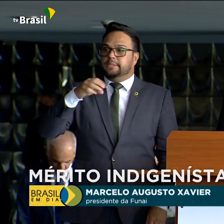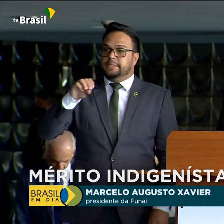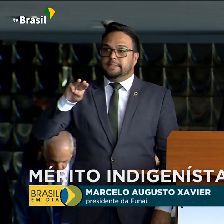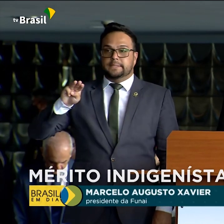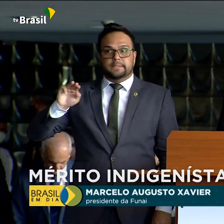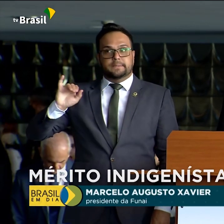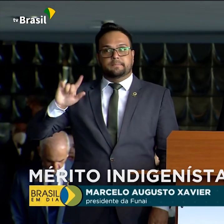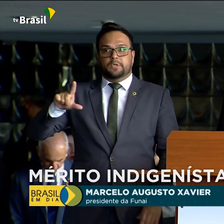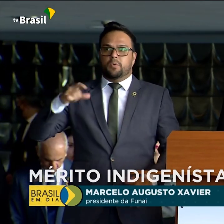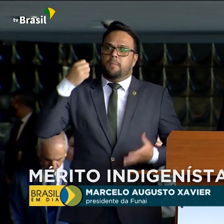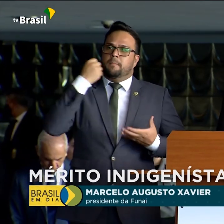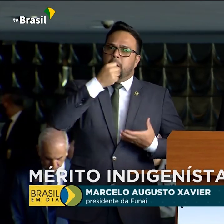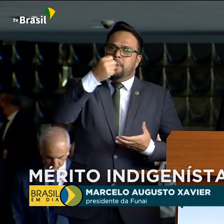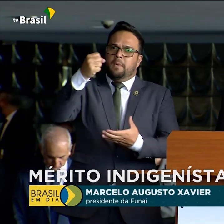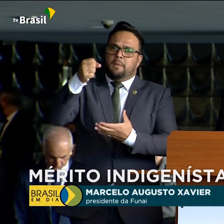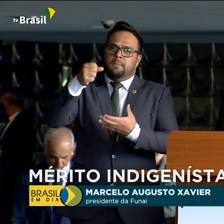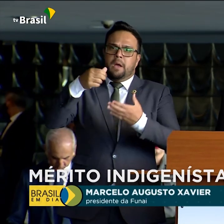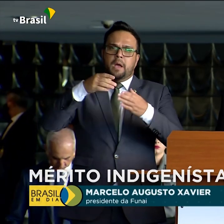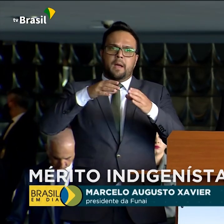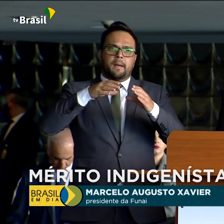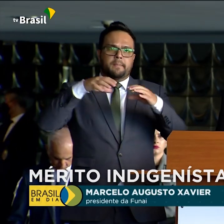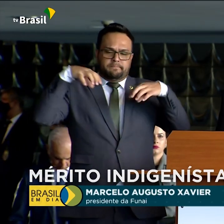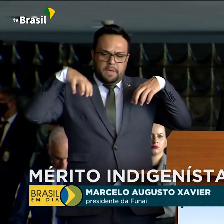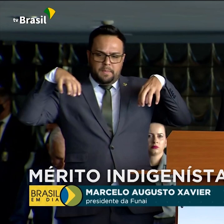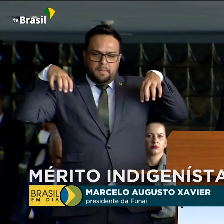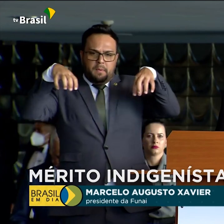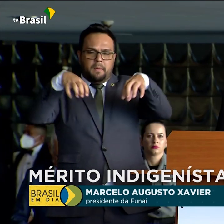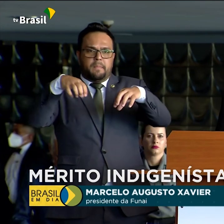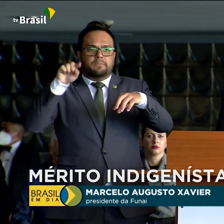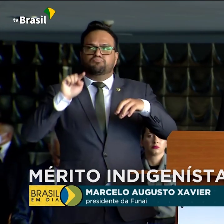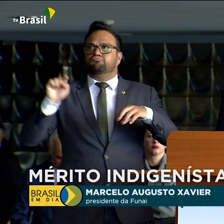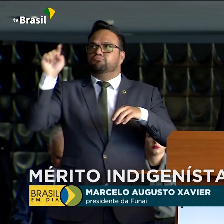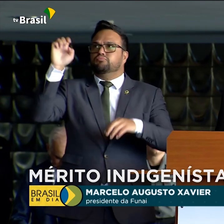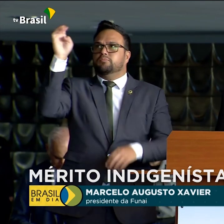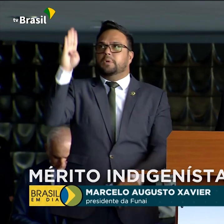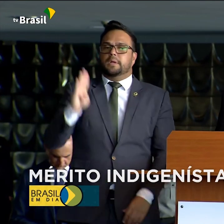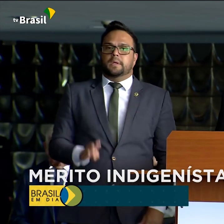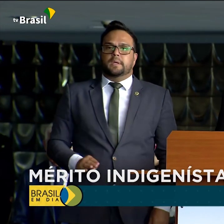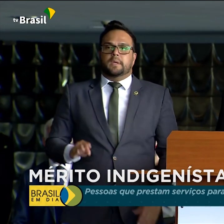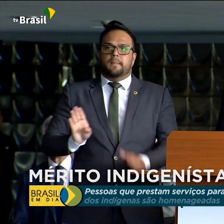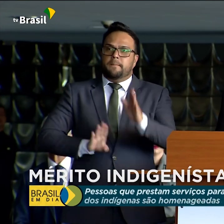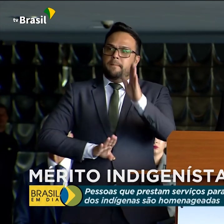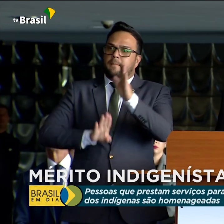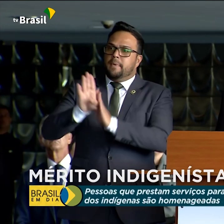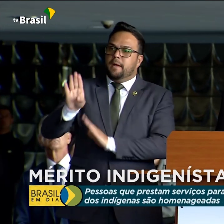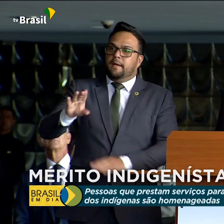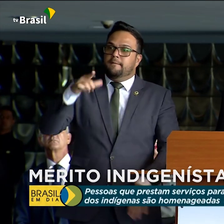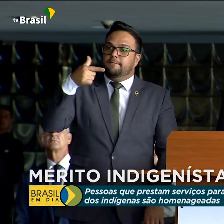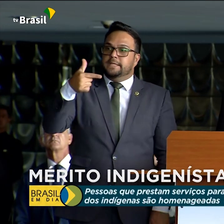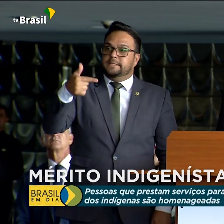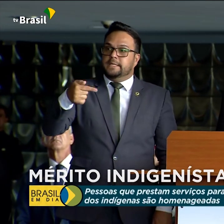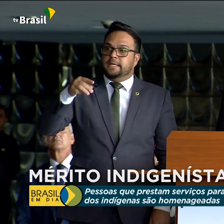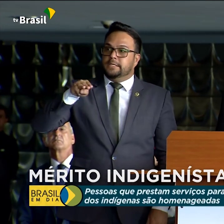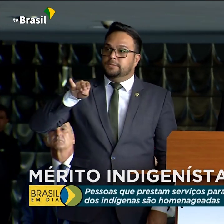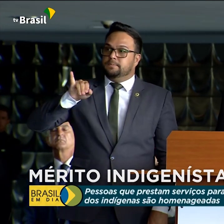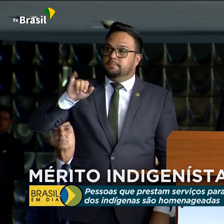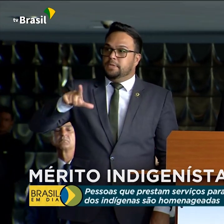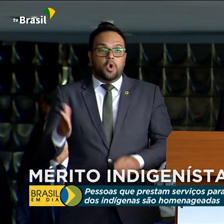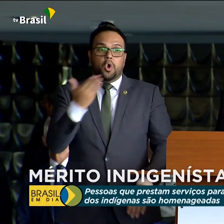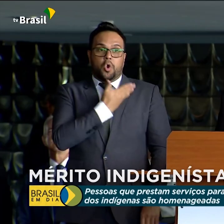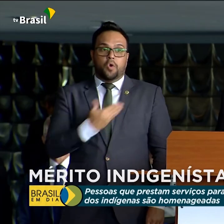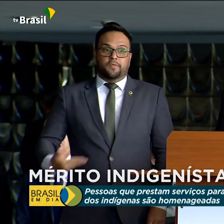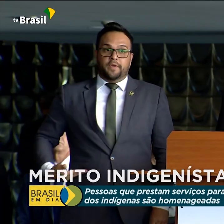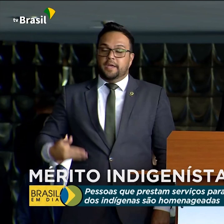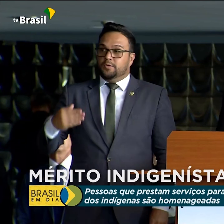básicas em aldeias de todo o país, superando a marca de 27 mil toneladas de alimentos distribuídos.